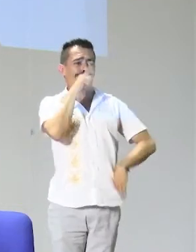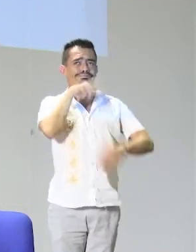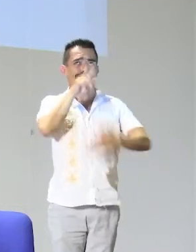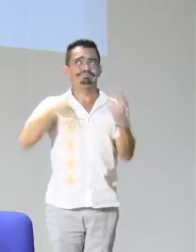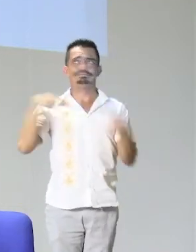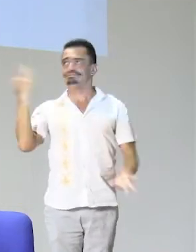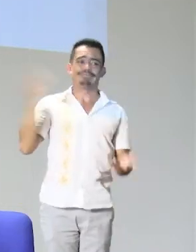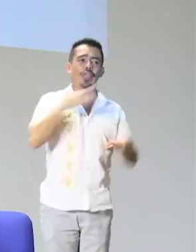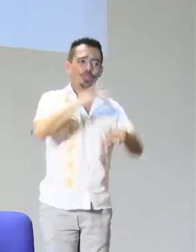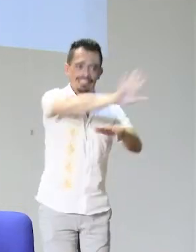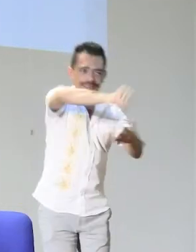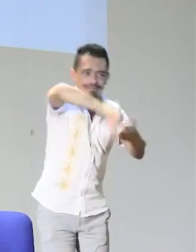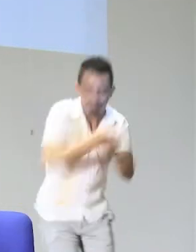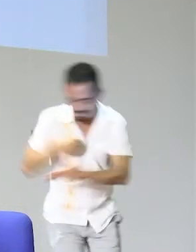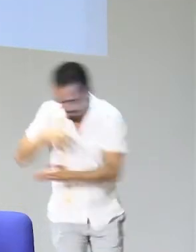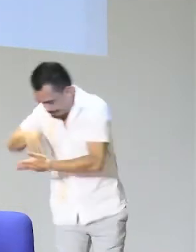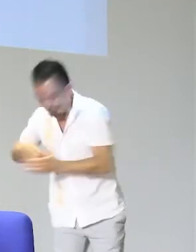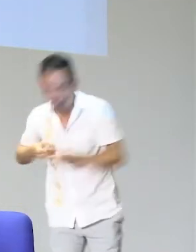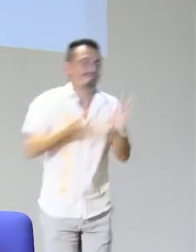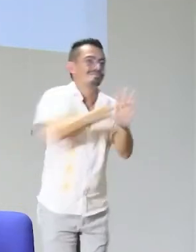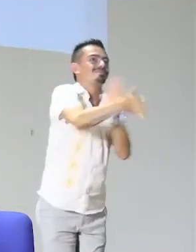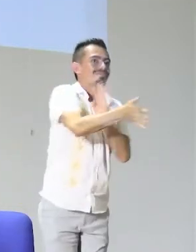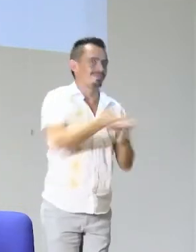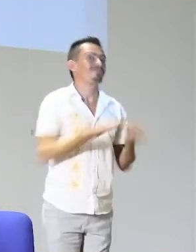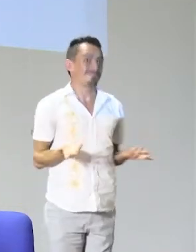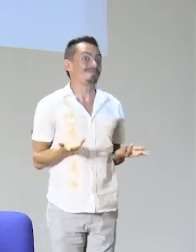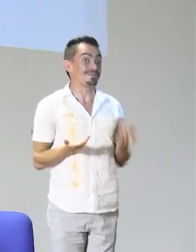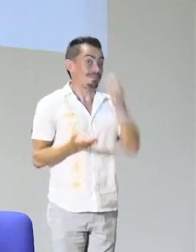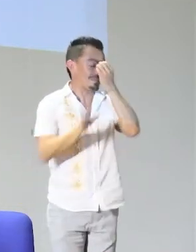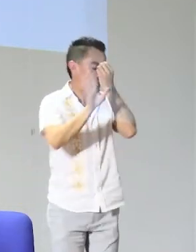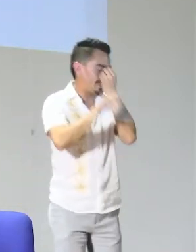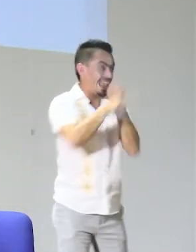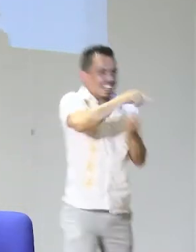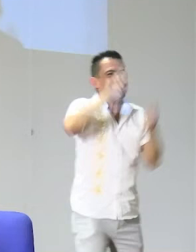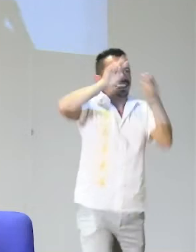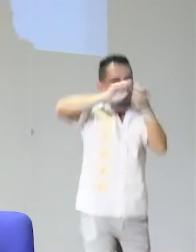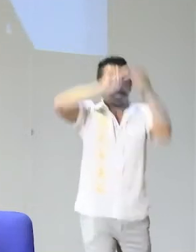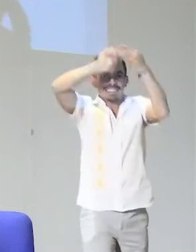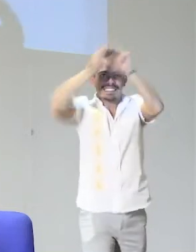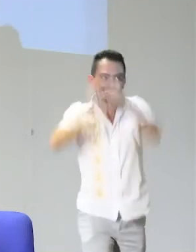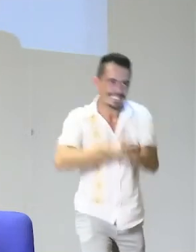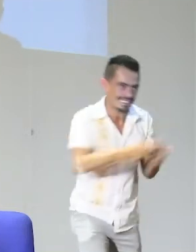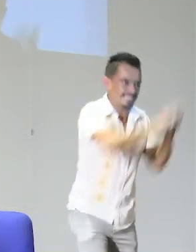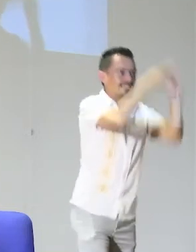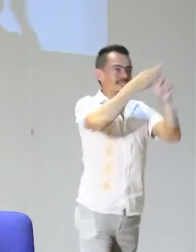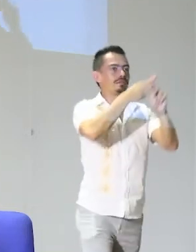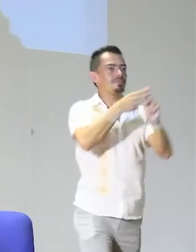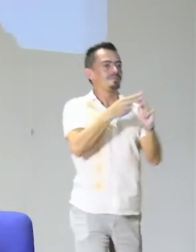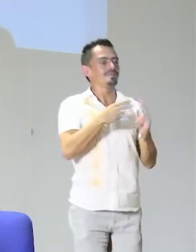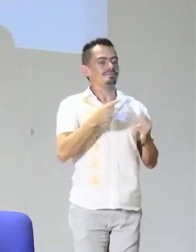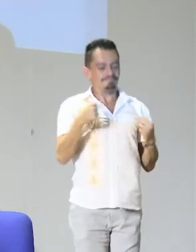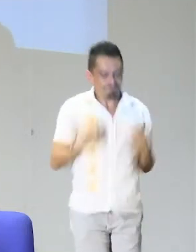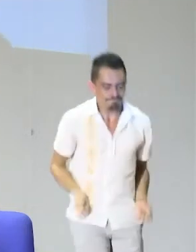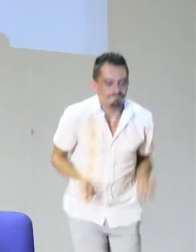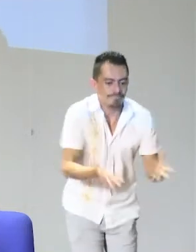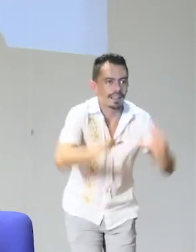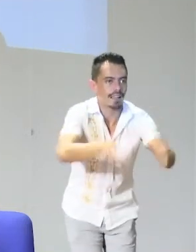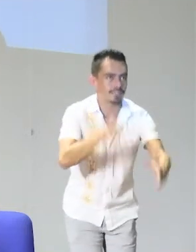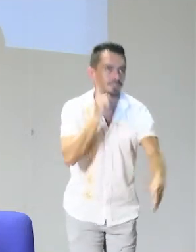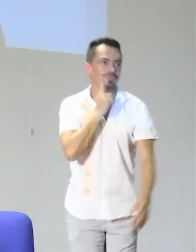pueda tener todos estos elementos, ¿sí? Porque qué tal que un niño sordo haga una pregunta de contexto nacional y de repente